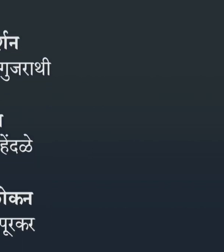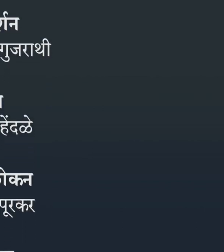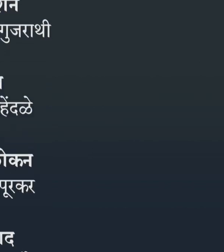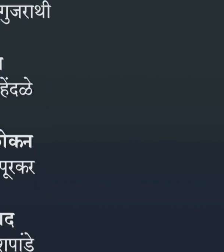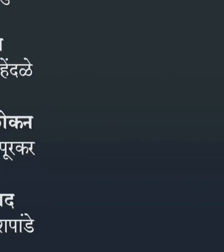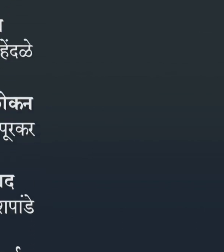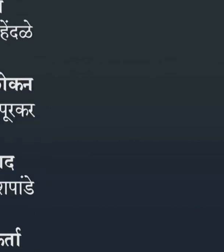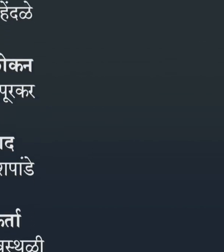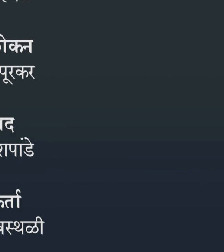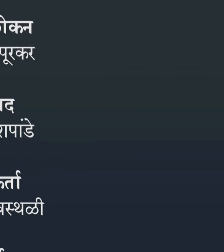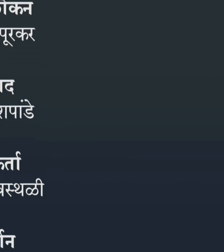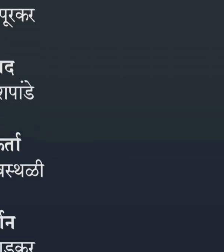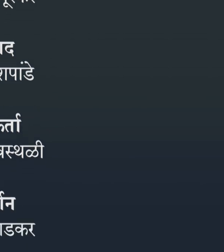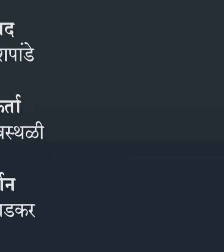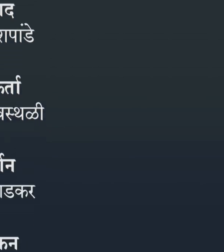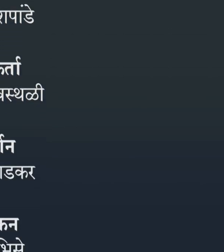पारिभशिक शब्द।